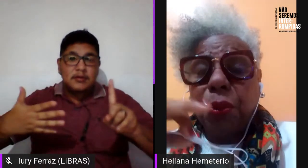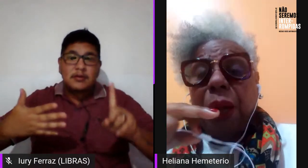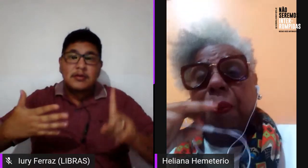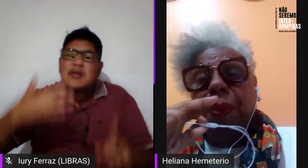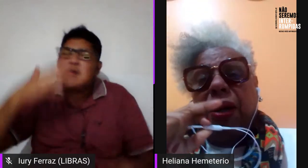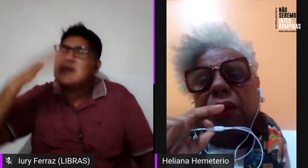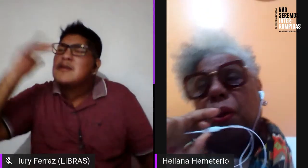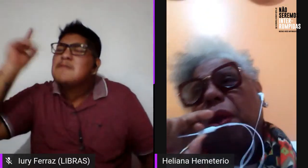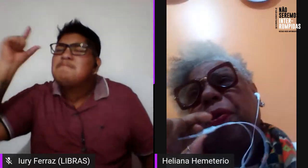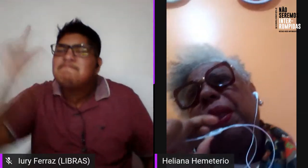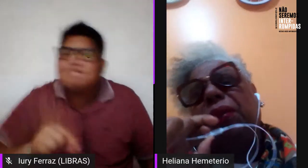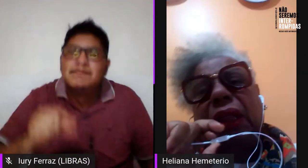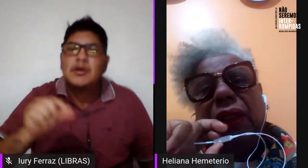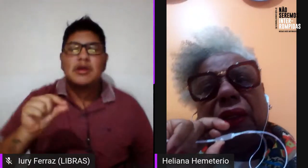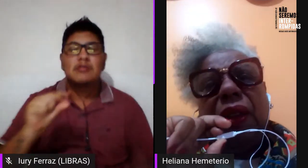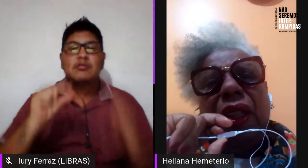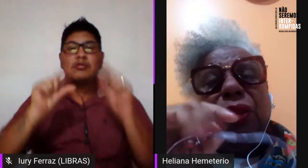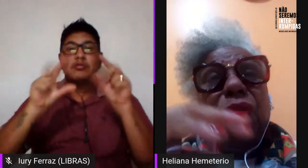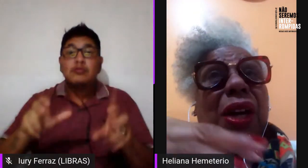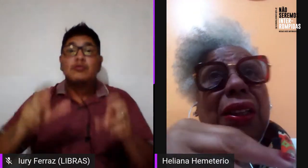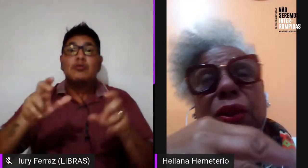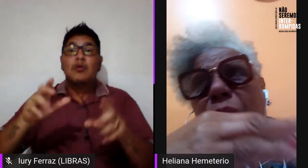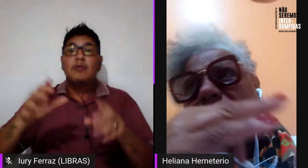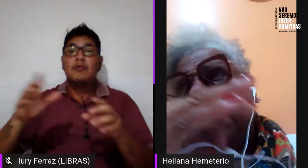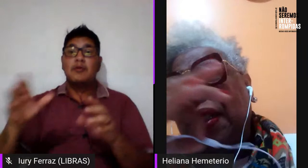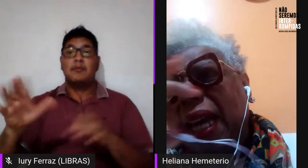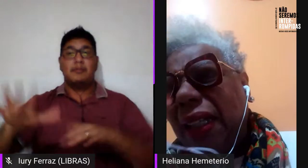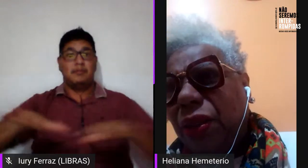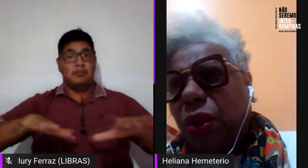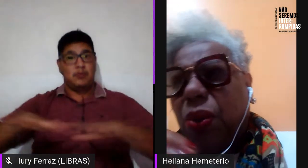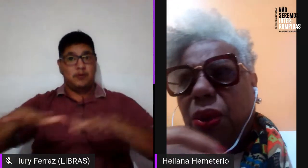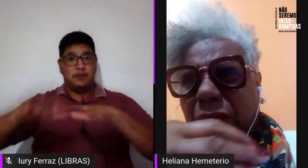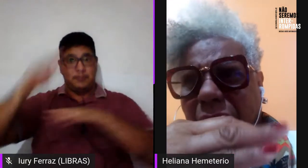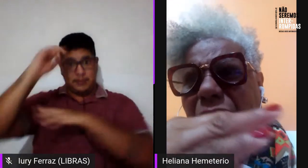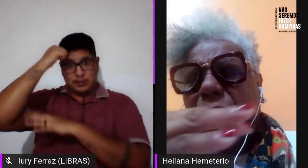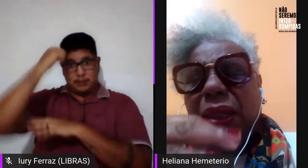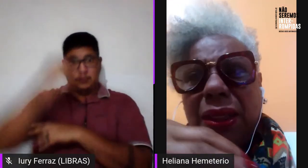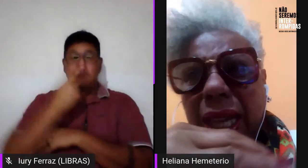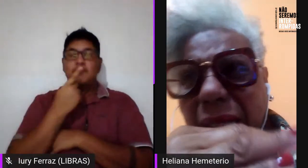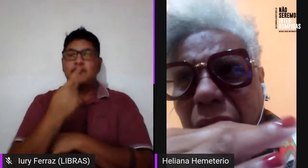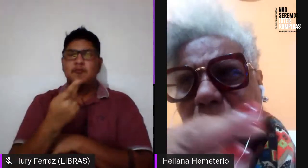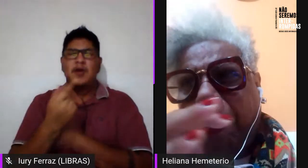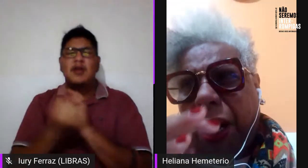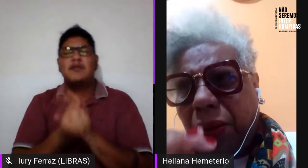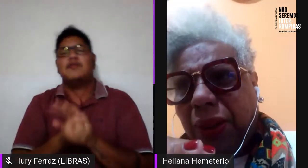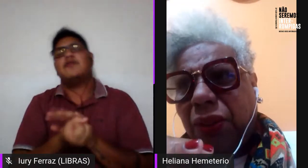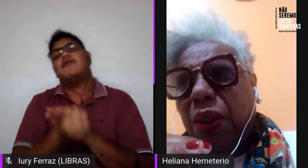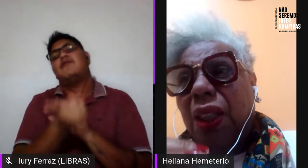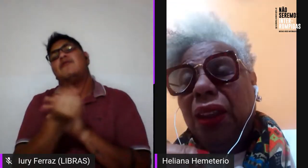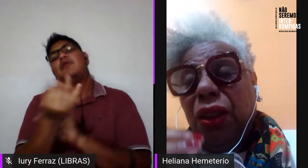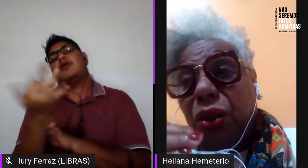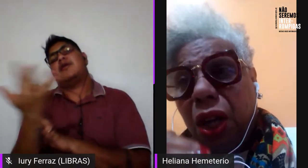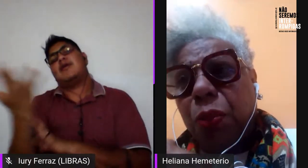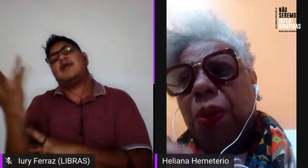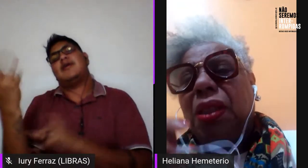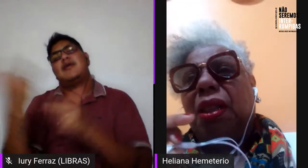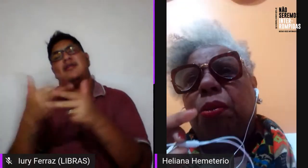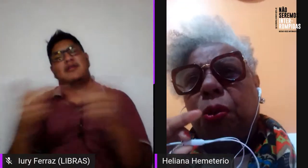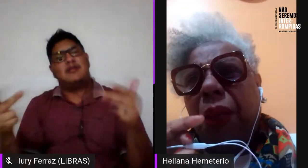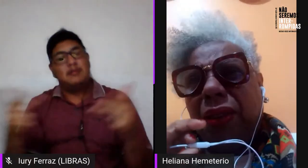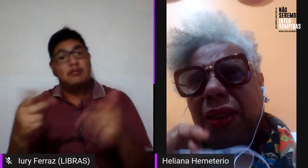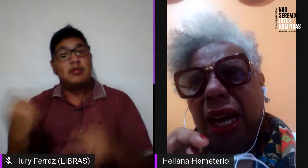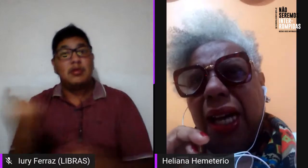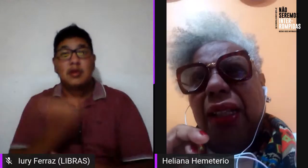menos para a pauta do movimento negro, eu estou falando de uma série de coisas, de uma série de pautas que nós